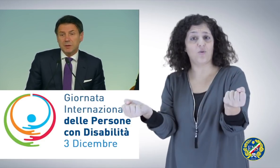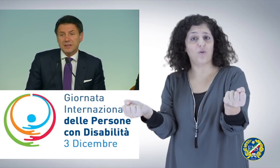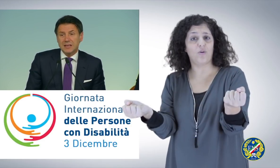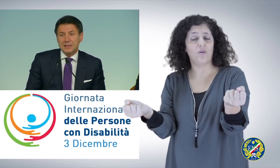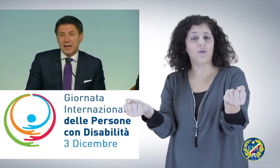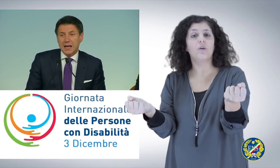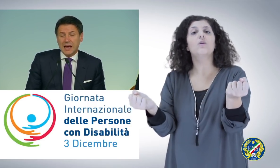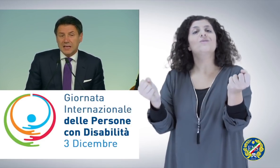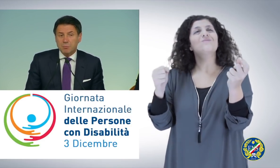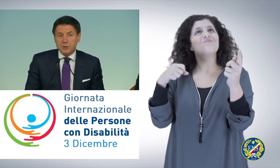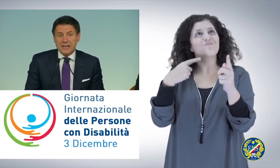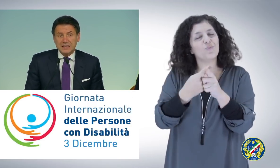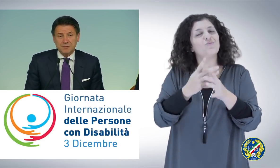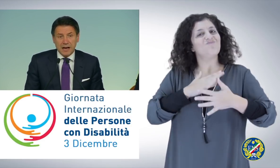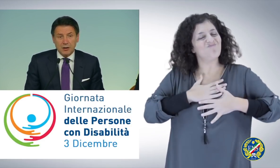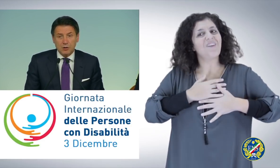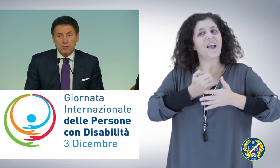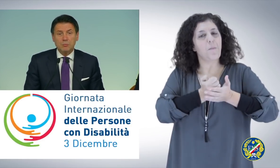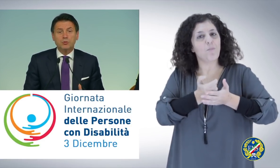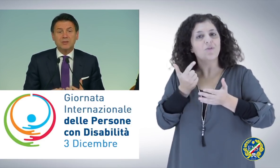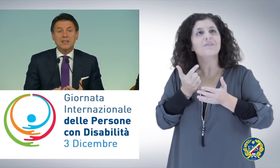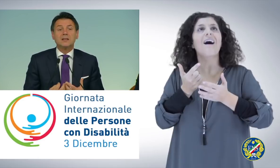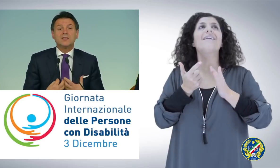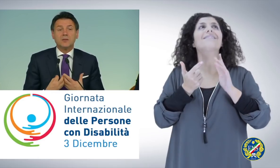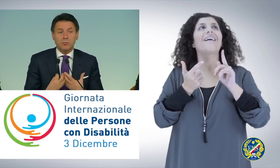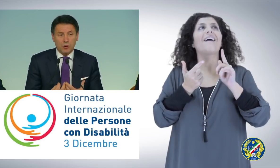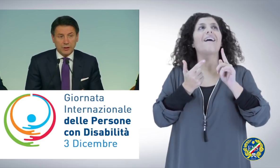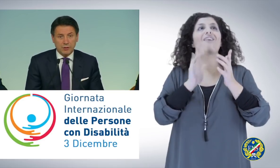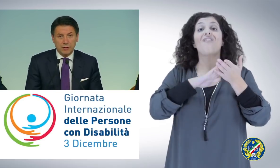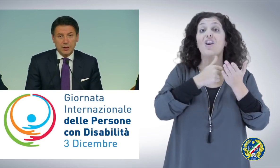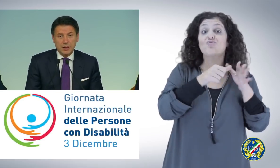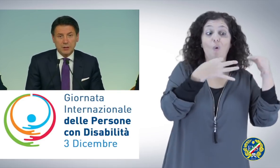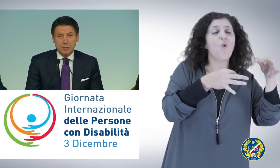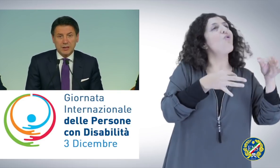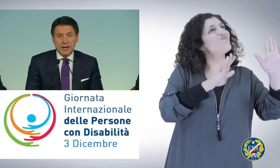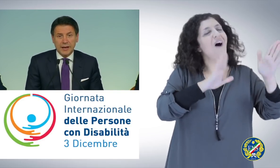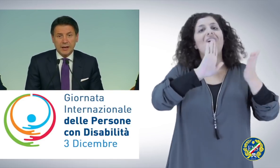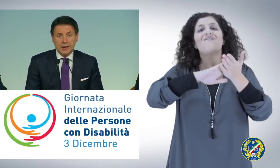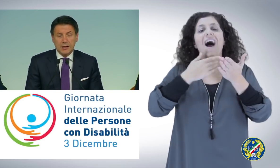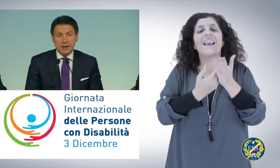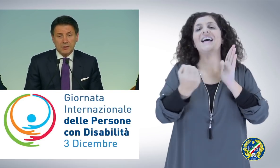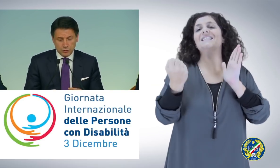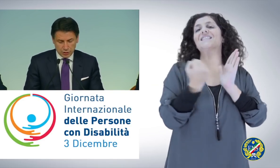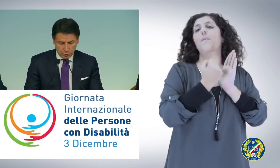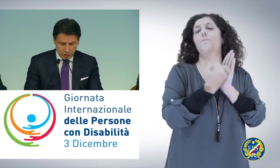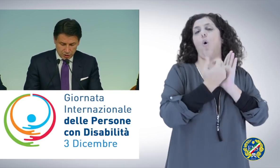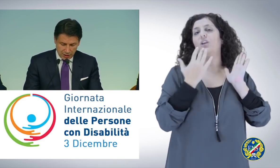permettete è anche importante farlo da un punto di vista simbolico, perché costituisce